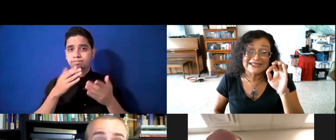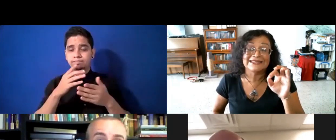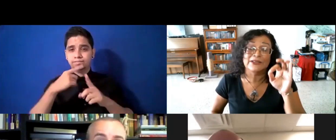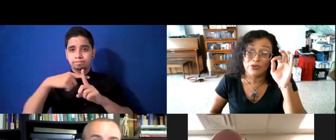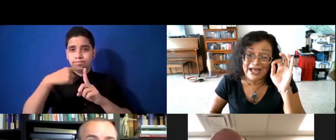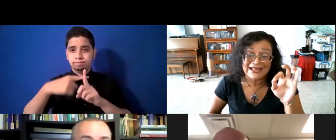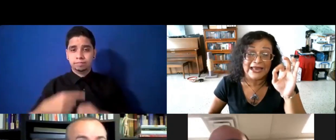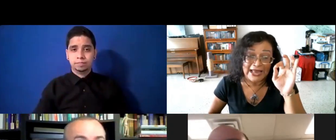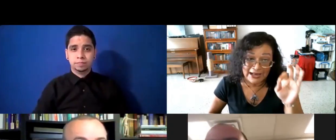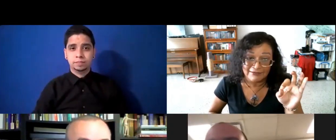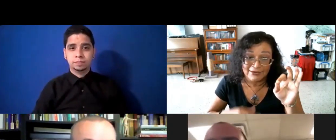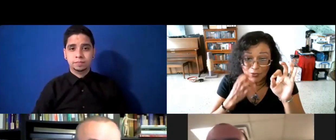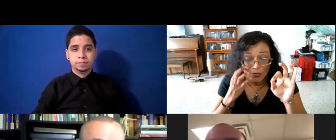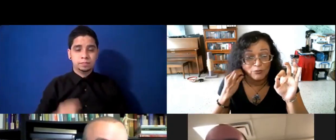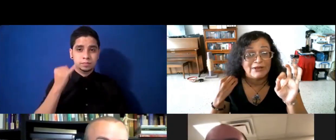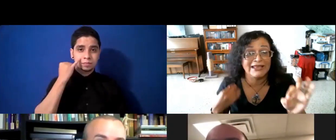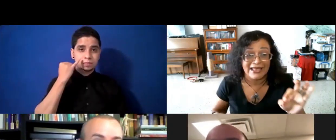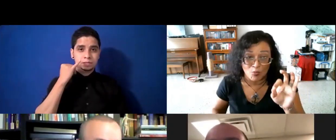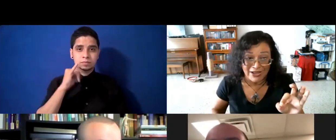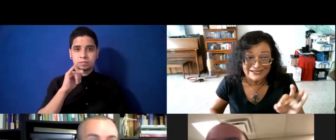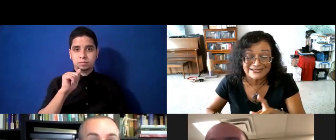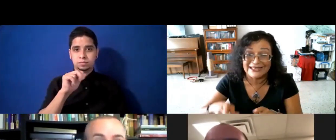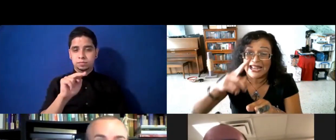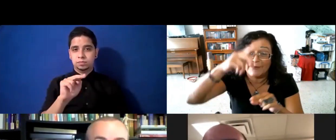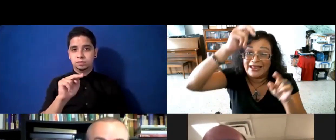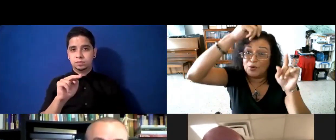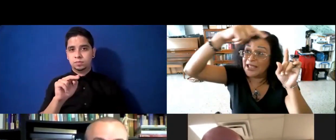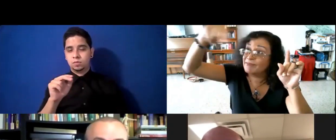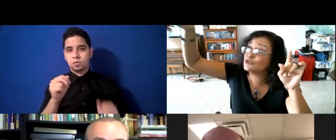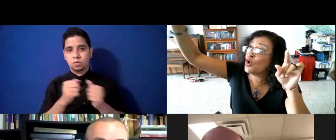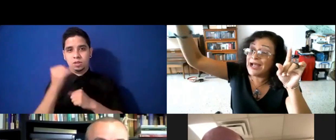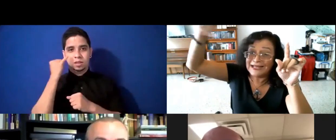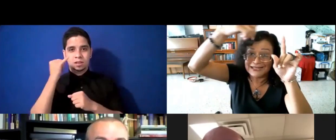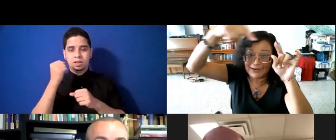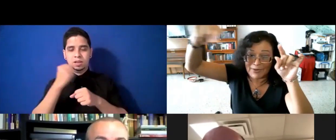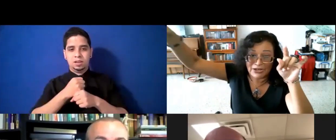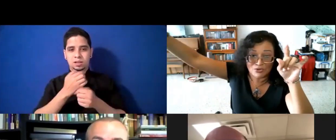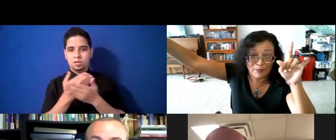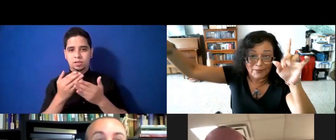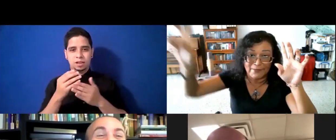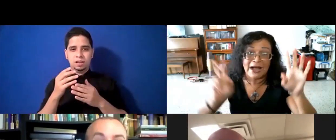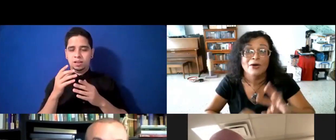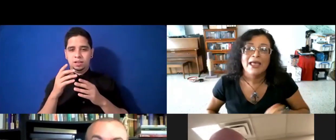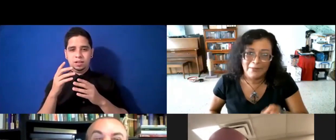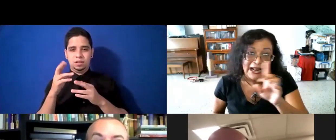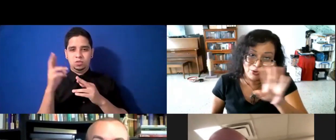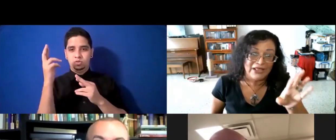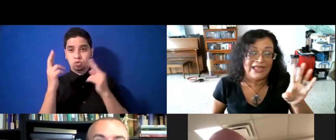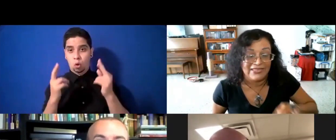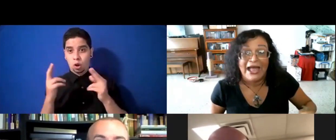a Jan, con una idea como esa, se trepa y pone soga, y se trepa por la soga, por ahí para abajo, mira, no le des idea,